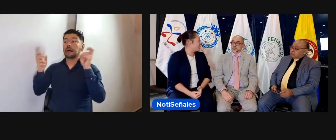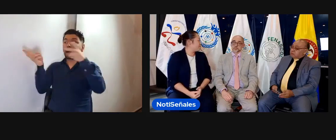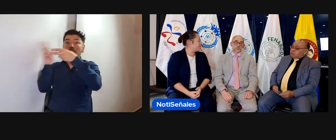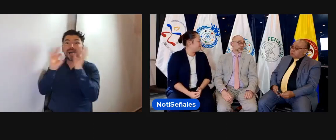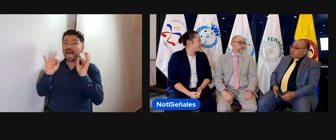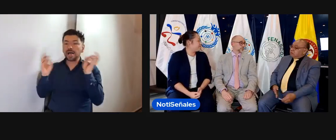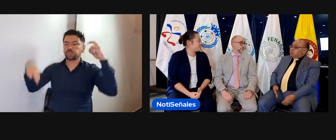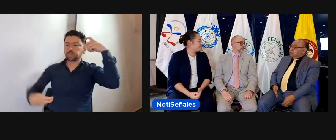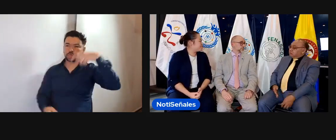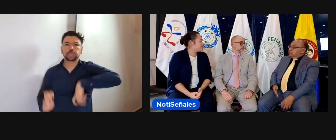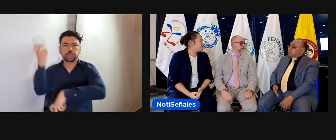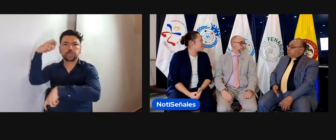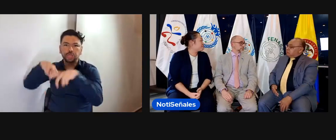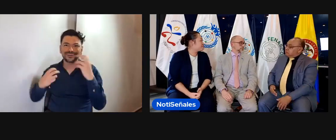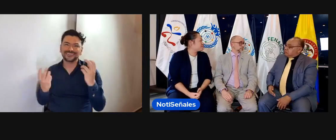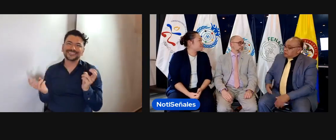también terminan perdiéndose.